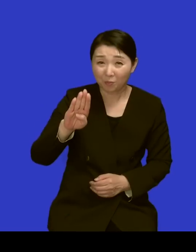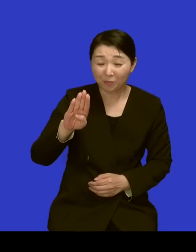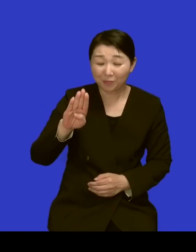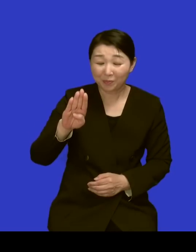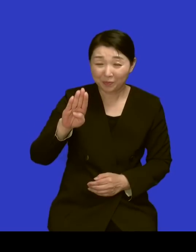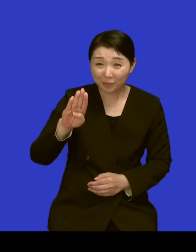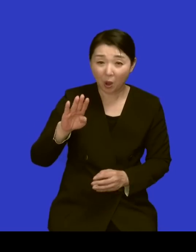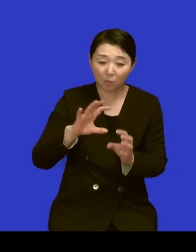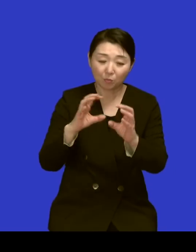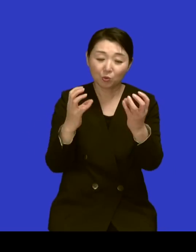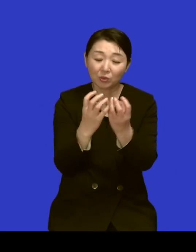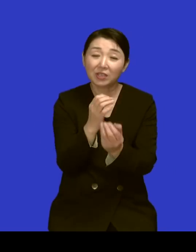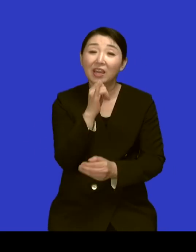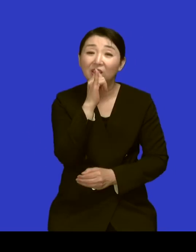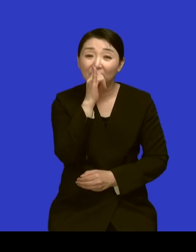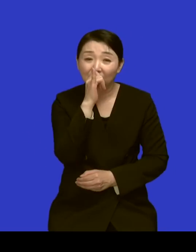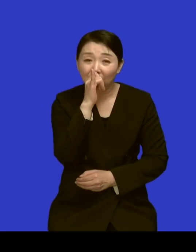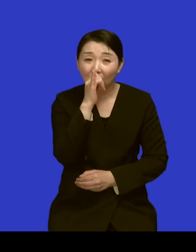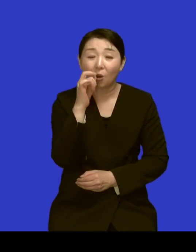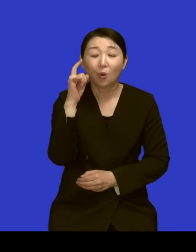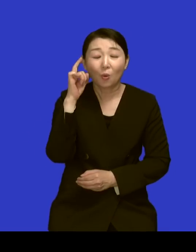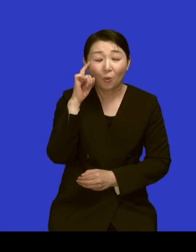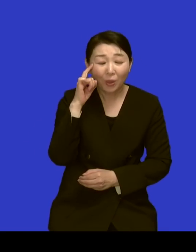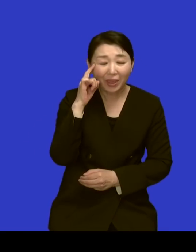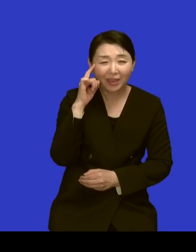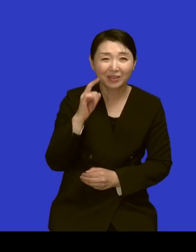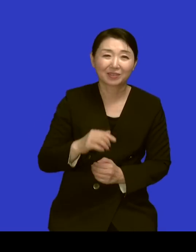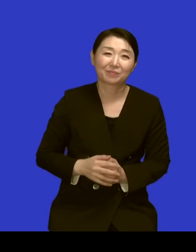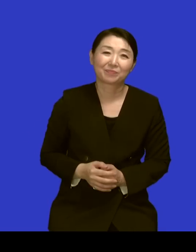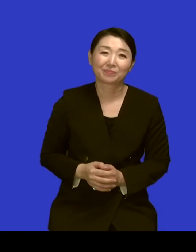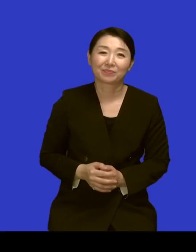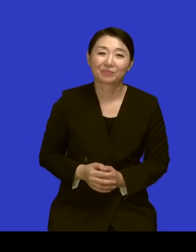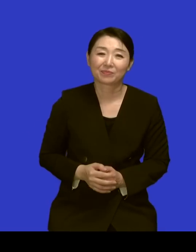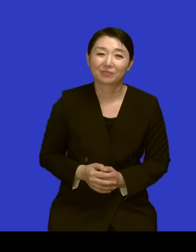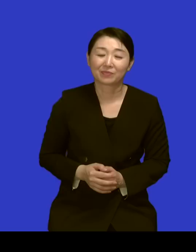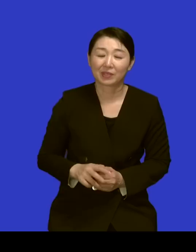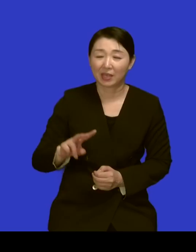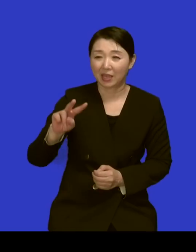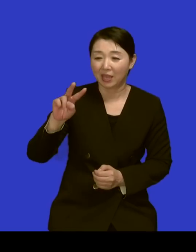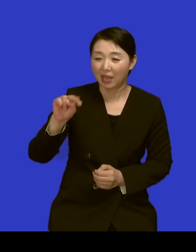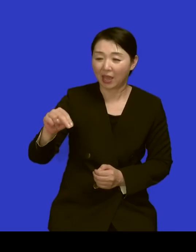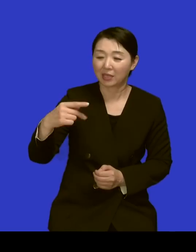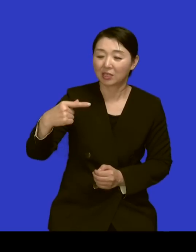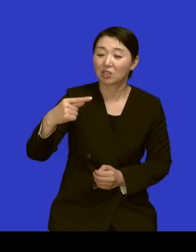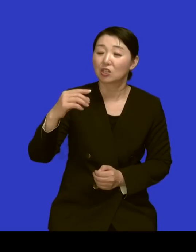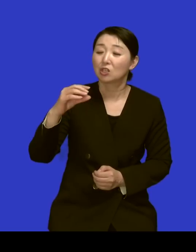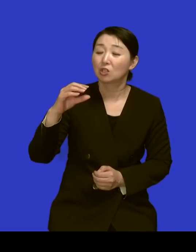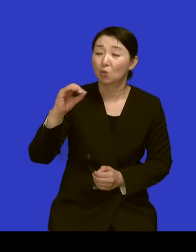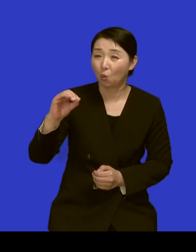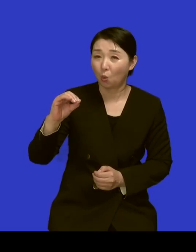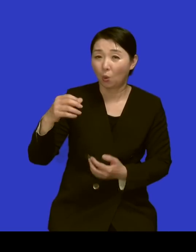이렇게 단품들이 많잖아요 네 옴을 파주고 뭐 학교만 오냐 근데 저희 망고나무 너무